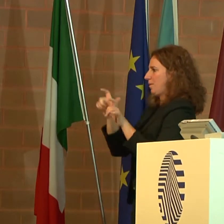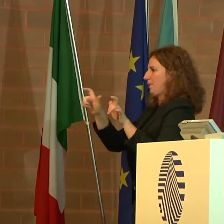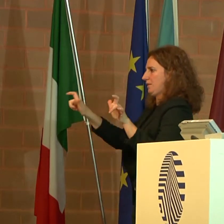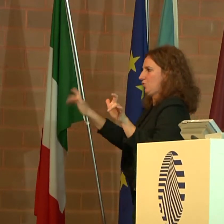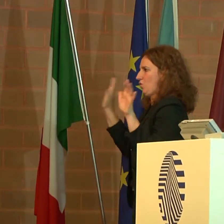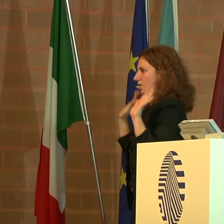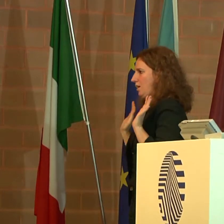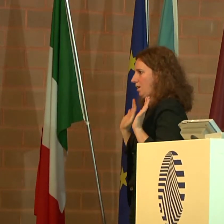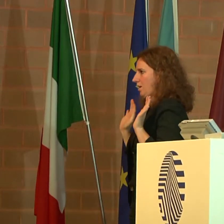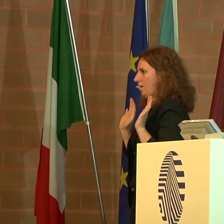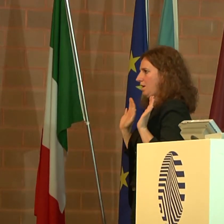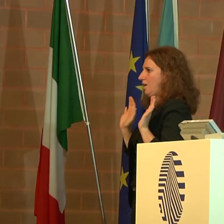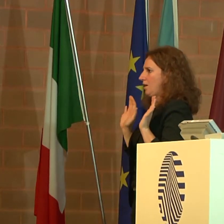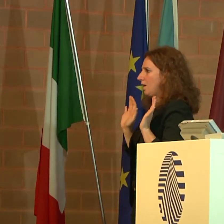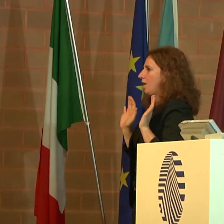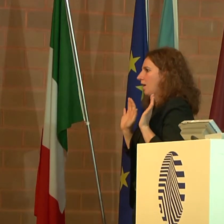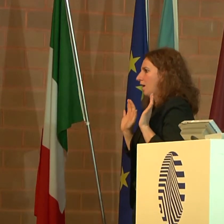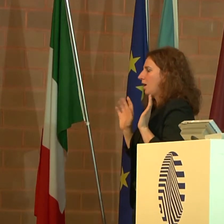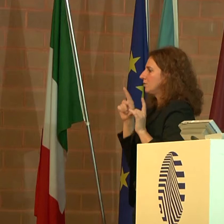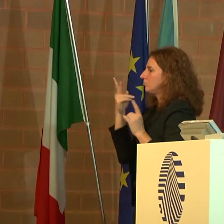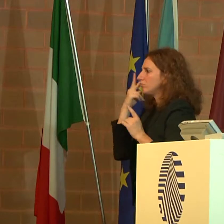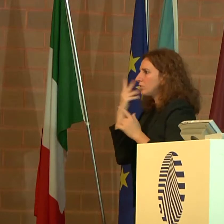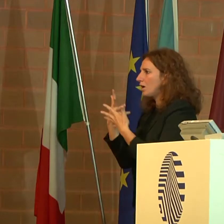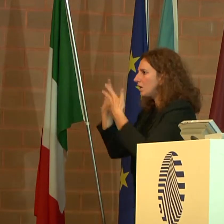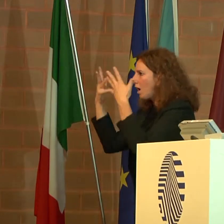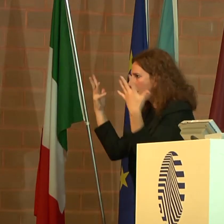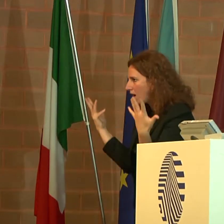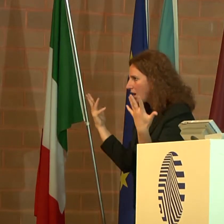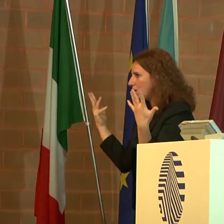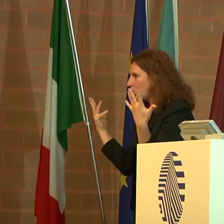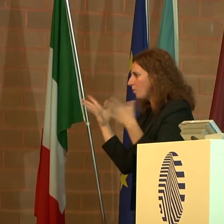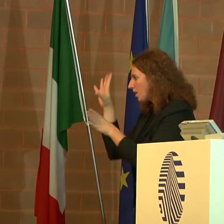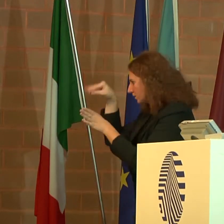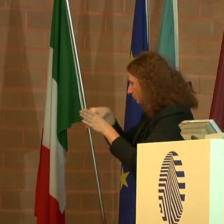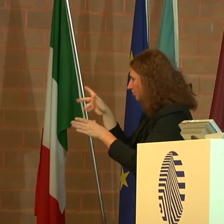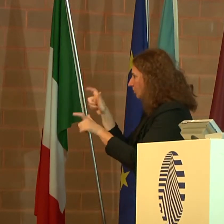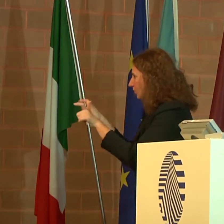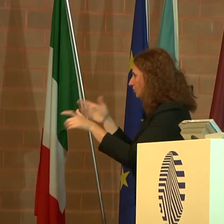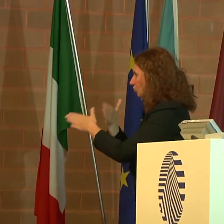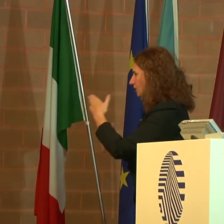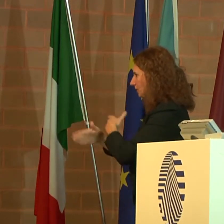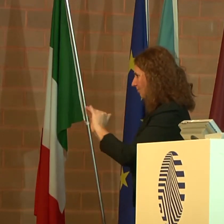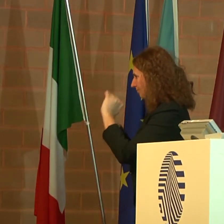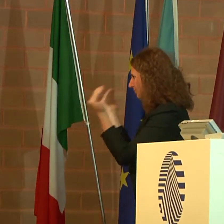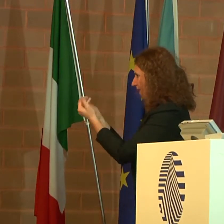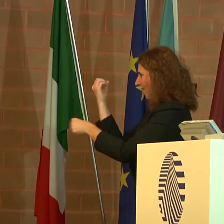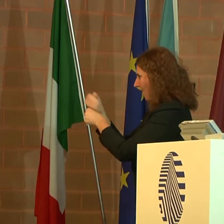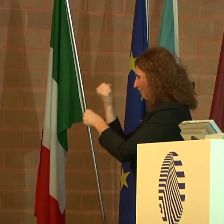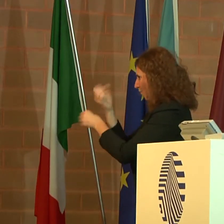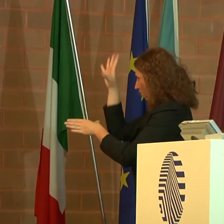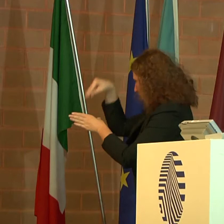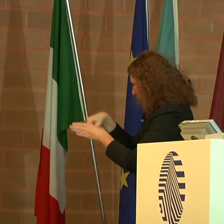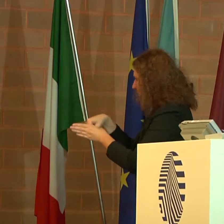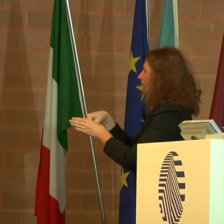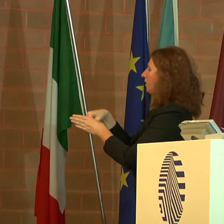A volte infatti si percepisce con fin troppa chiarezza come nell'ambito dell'inserimento dei disabili nel mercato del lavoro non si